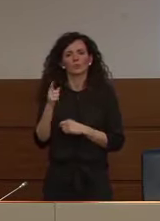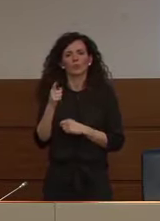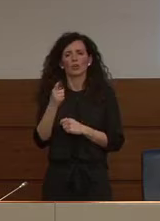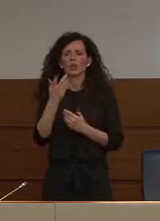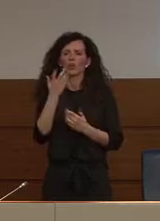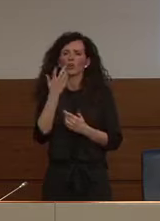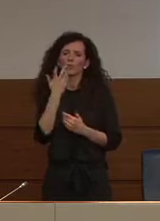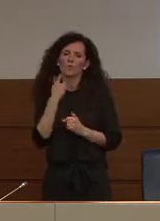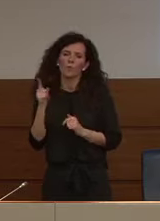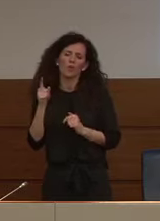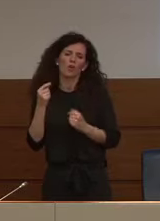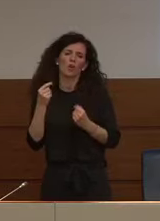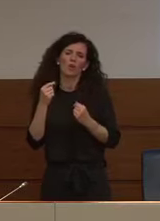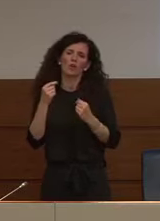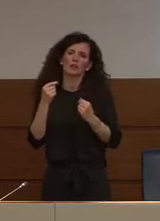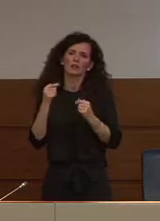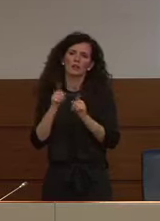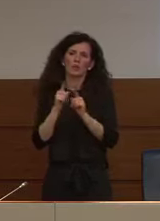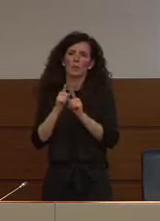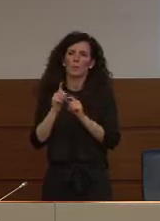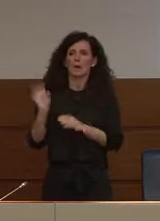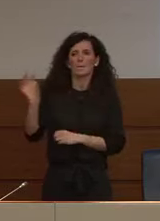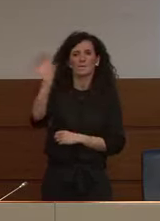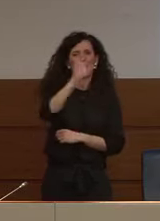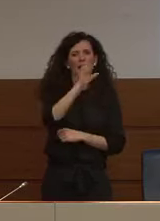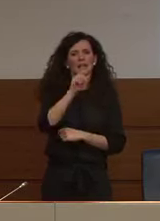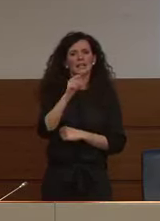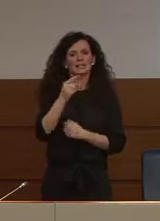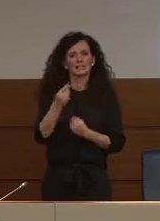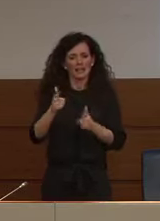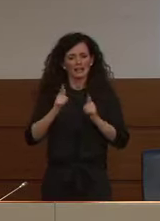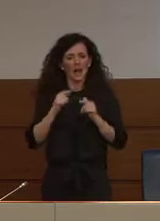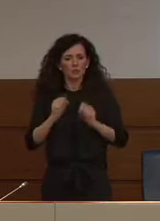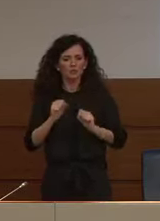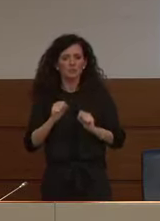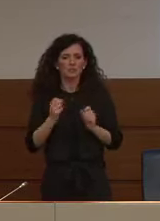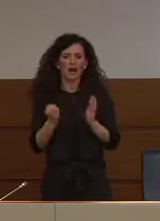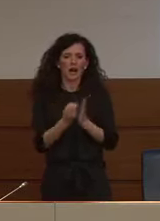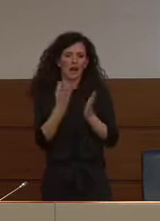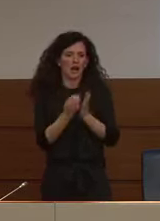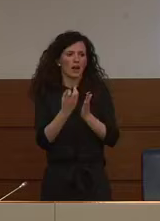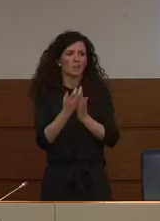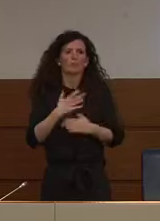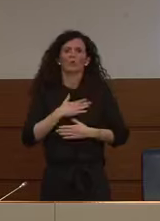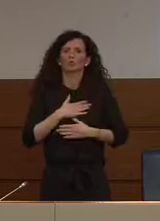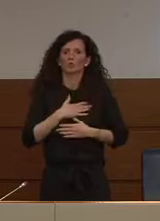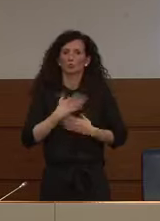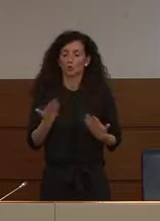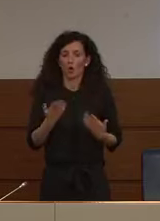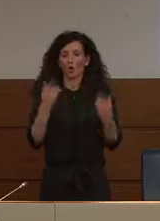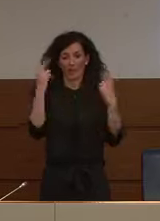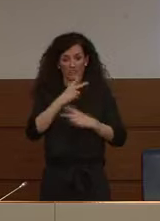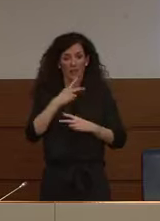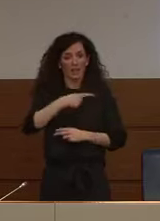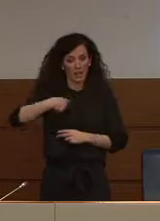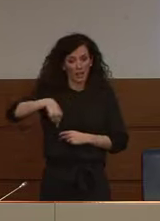questi paesi quindi stiamo lavorando stiamo lavorando io personalmente ricevo